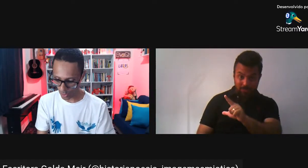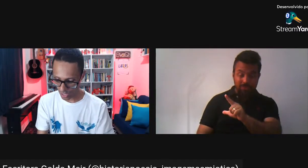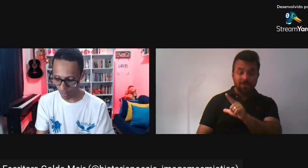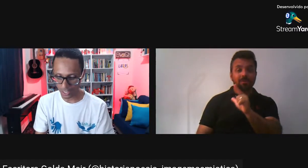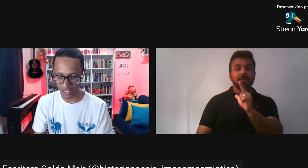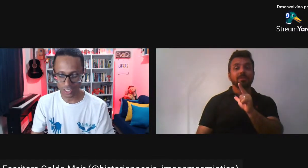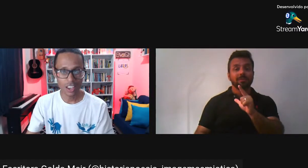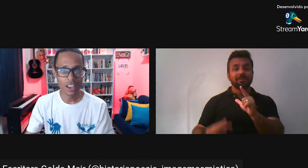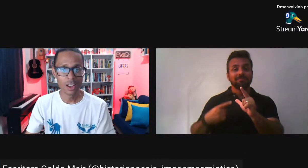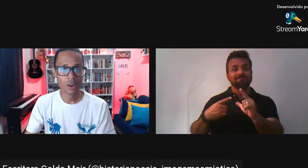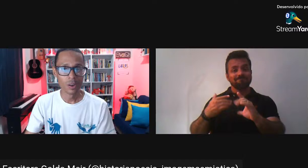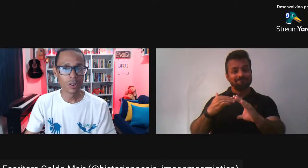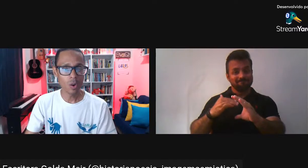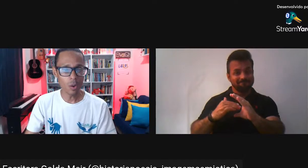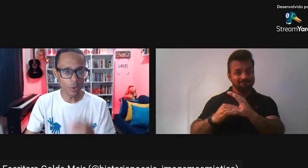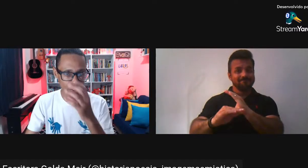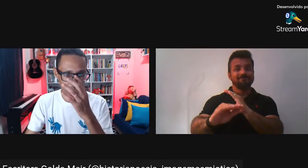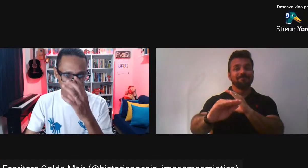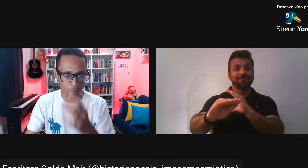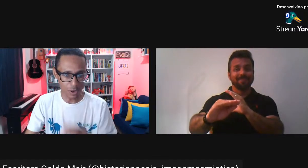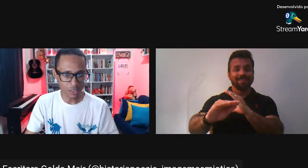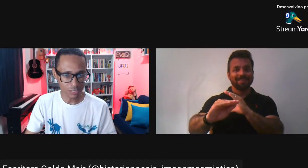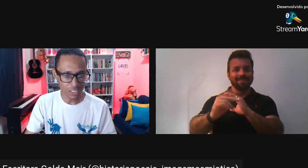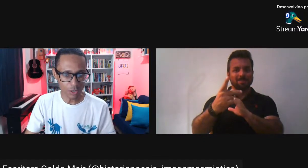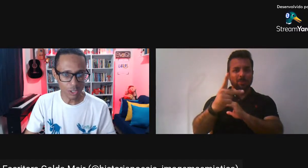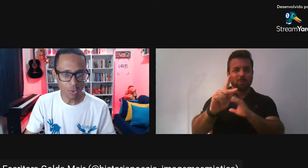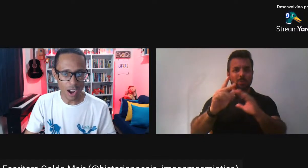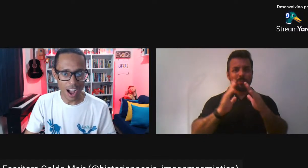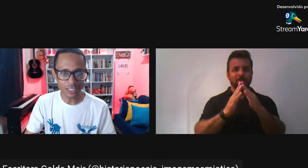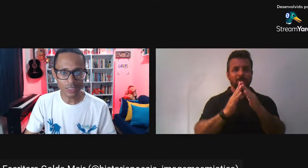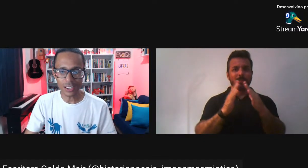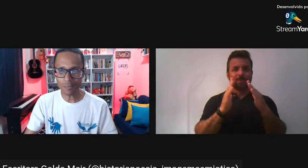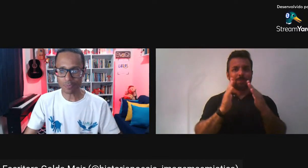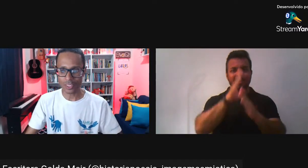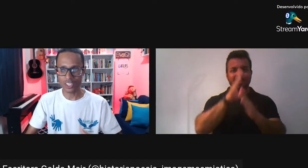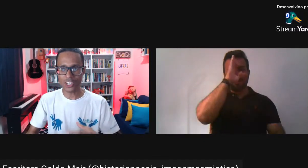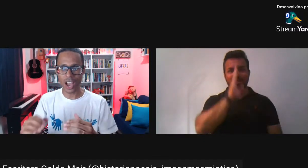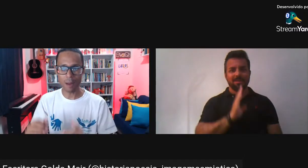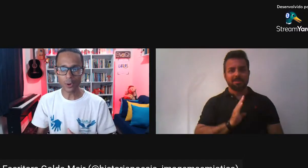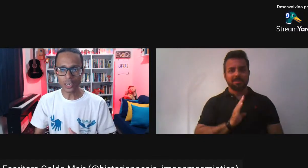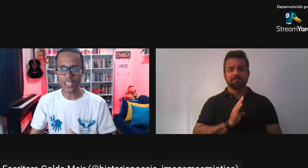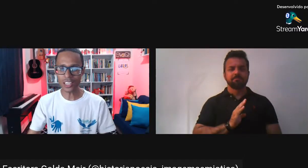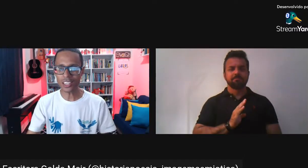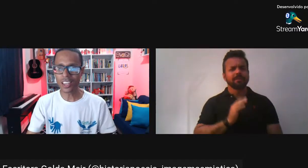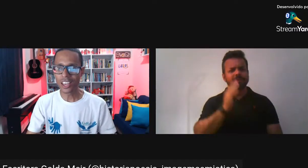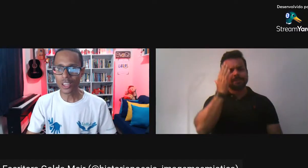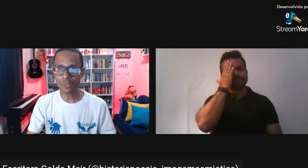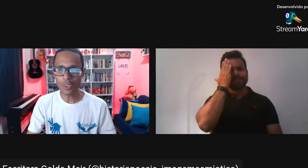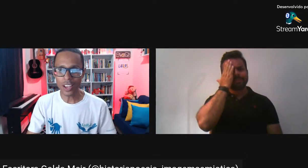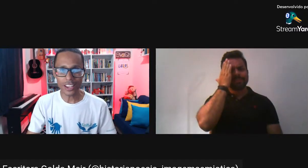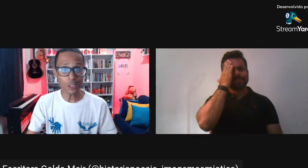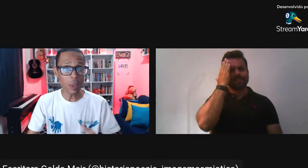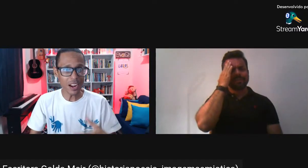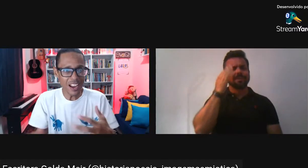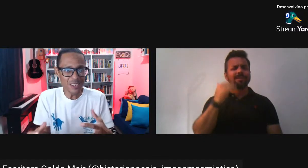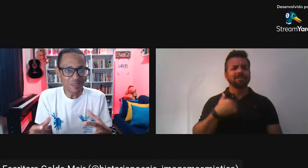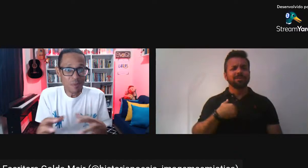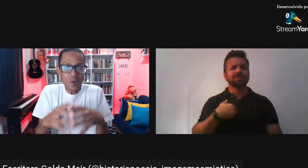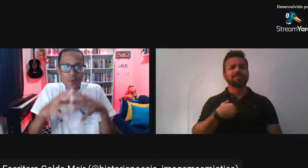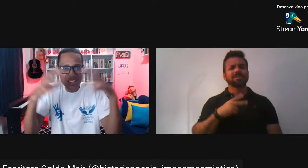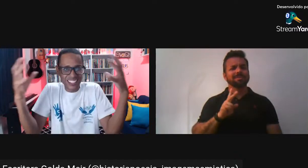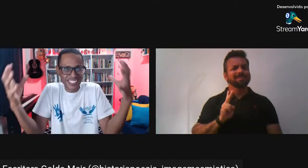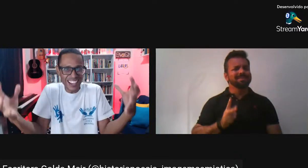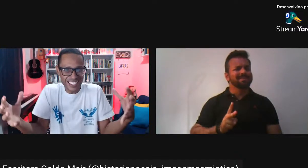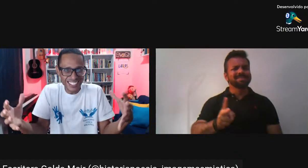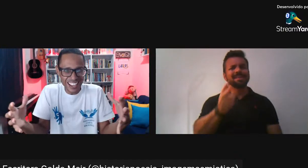Gratuitamente Como eu sempre Tenho divulgado A gente abre o link E fica esperando